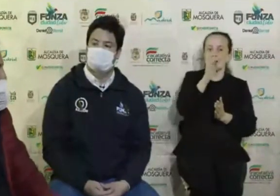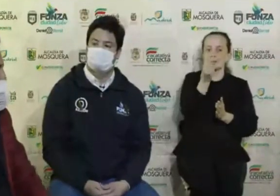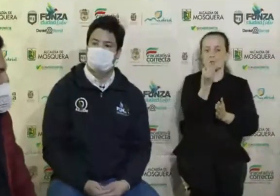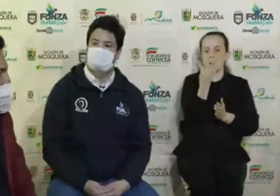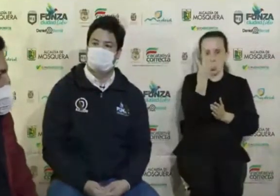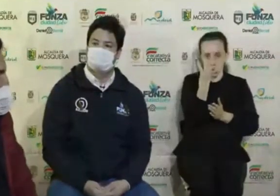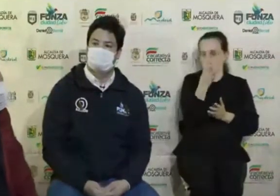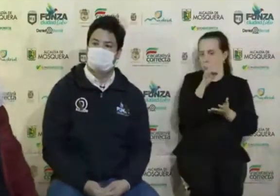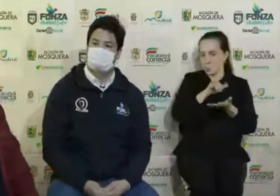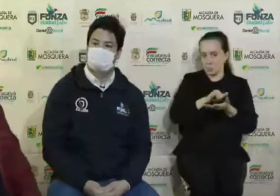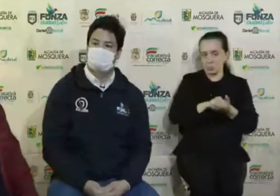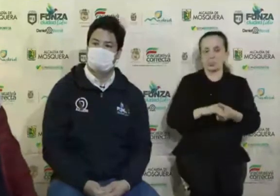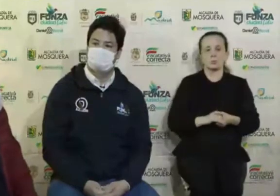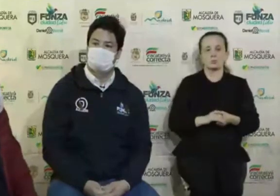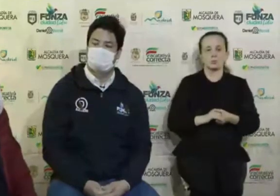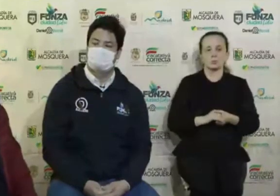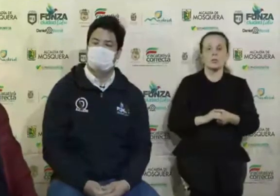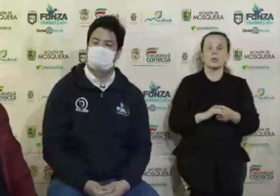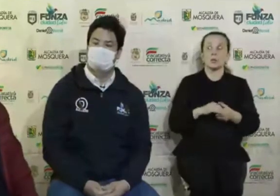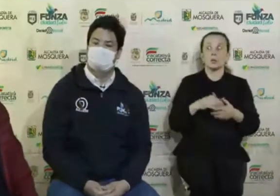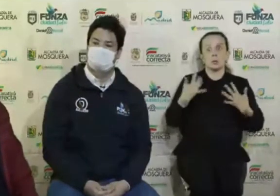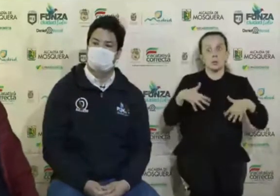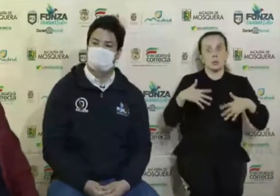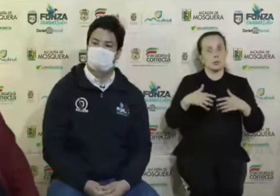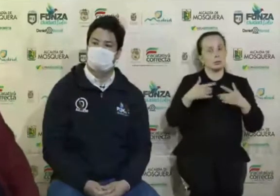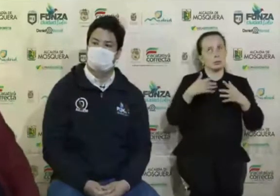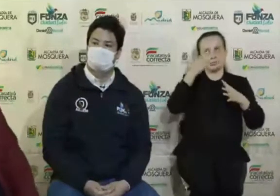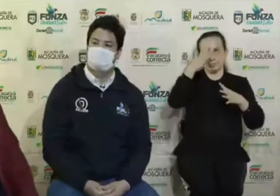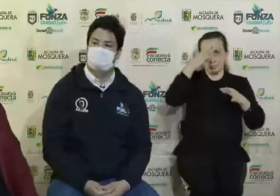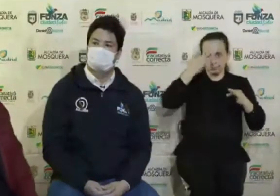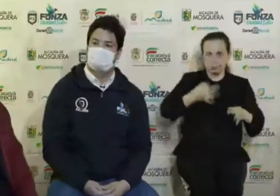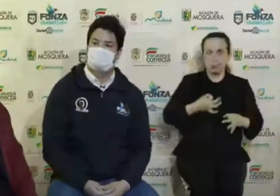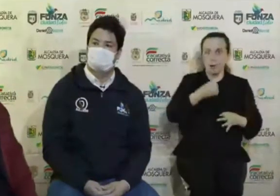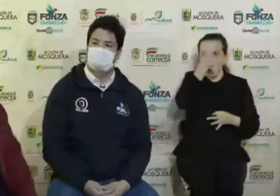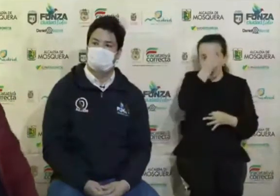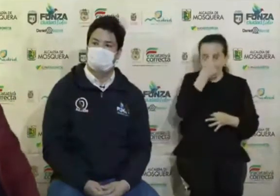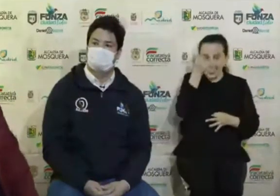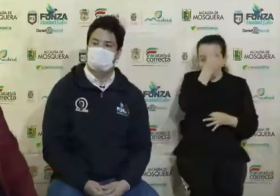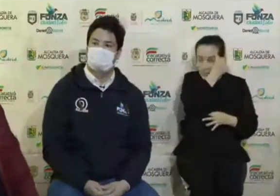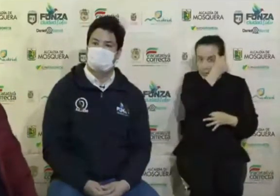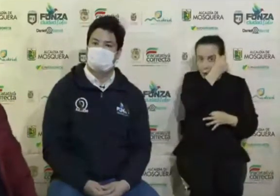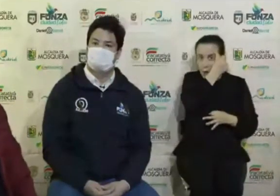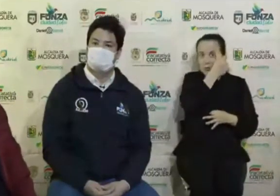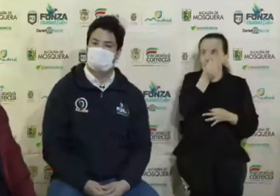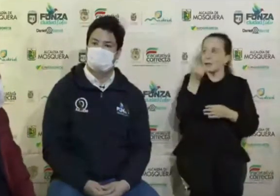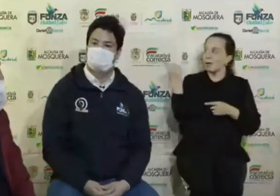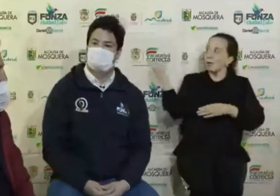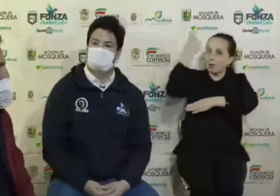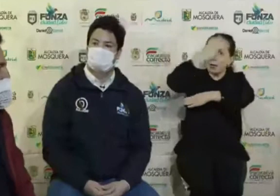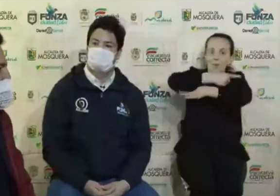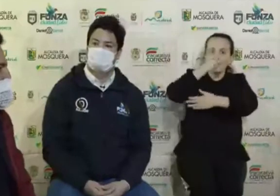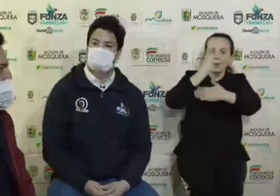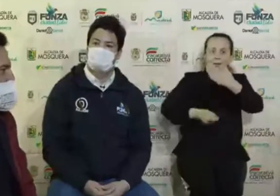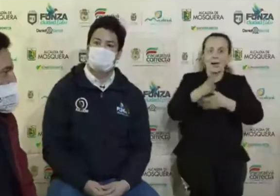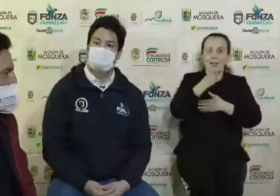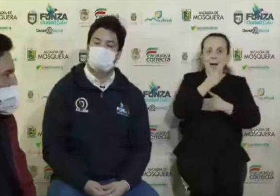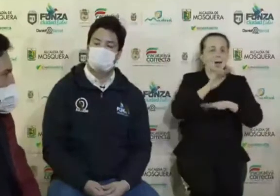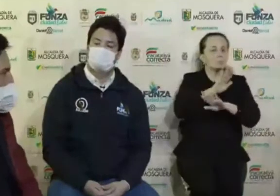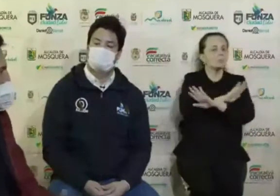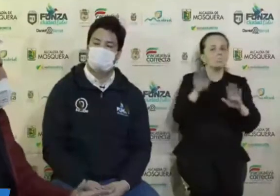por fortuna, de la cancelación del día sin IVA, entonces Facatativá tiene cierre total domingo y lunes